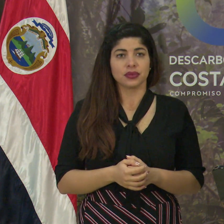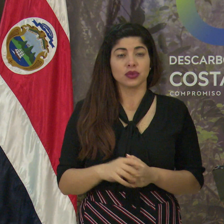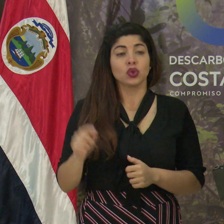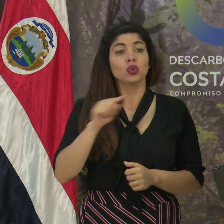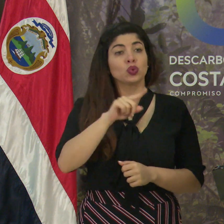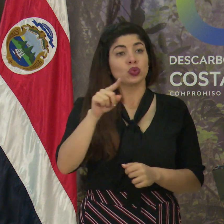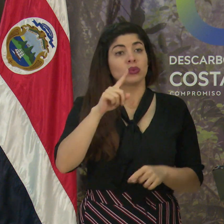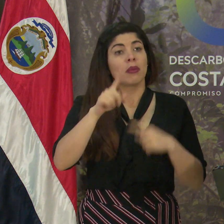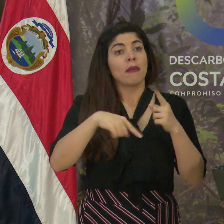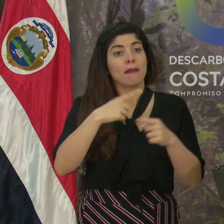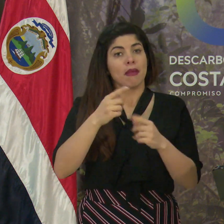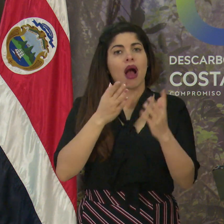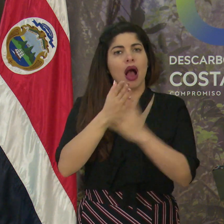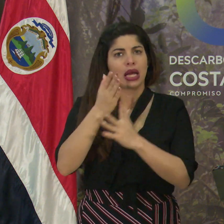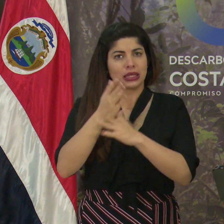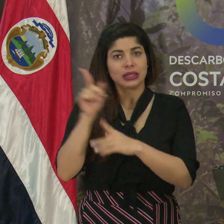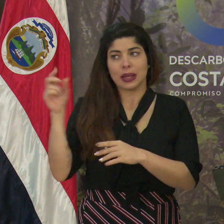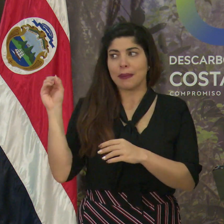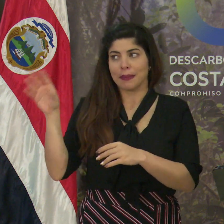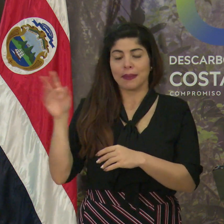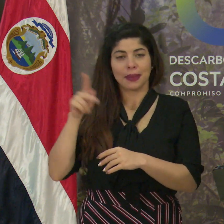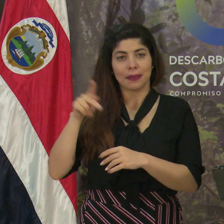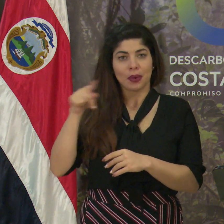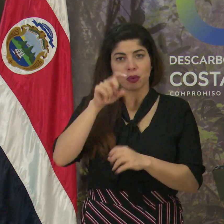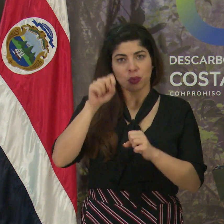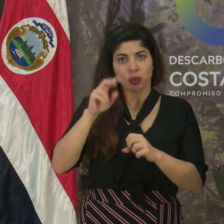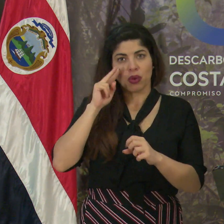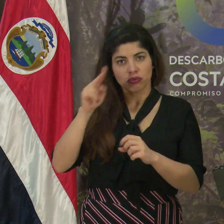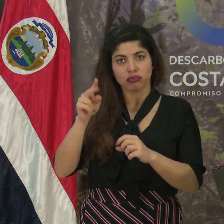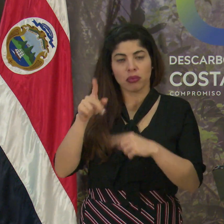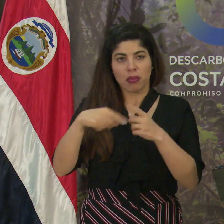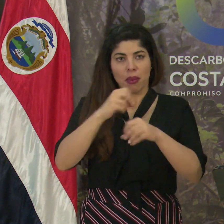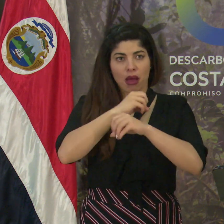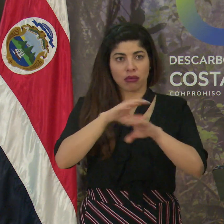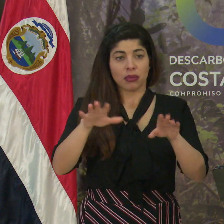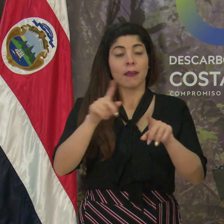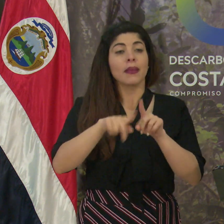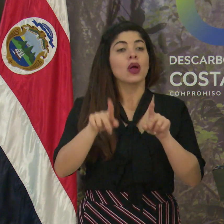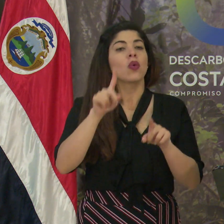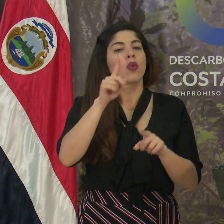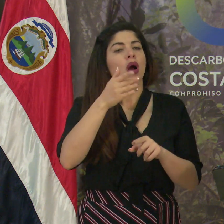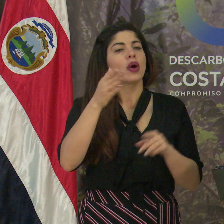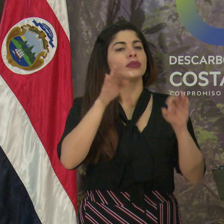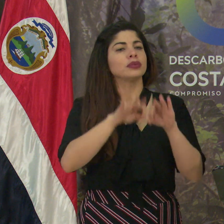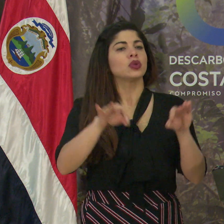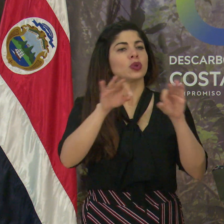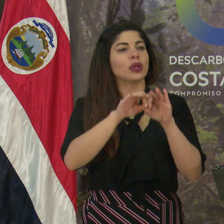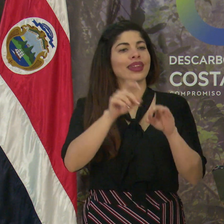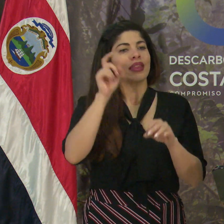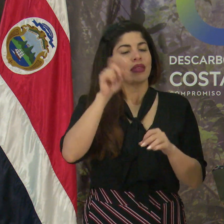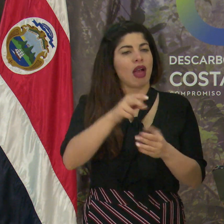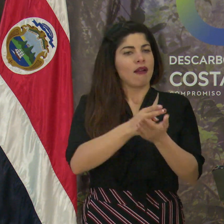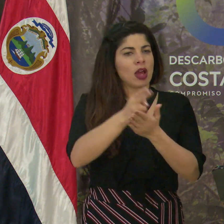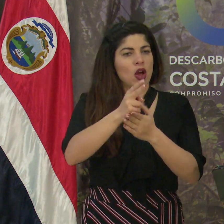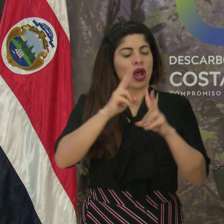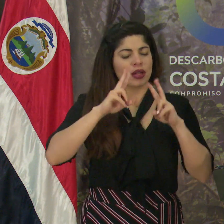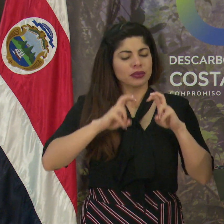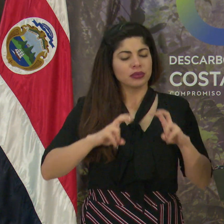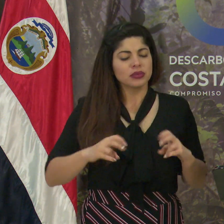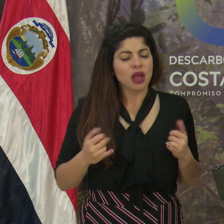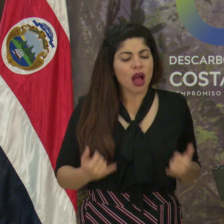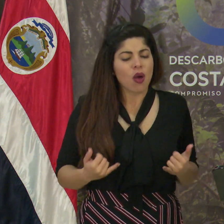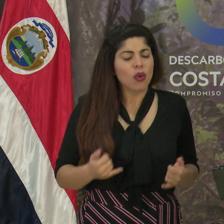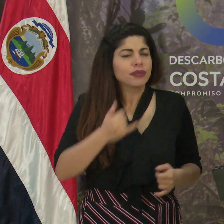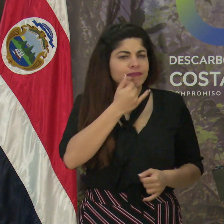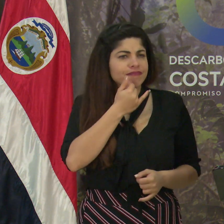Ustedes van a tener acceso a esta presentación, pero alguna de las cosas iniciales hay que hacer un franco análisis de lo que está